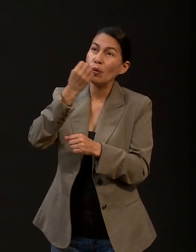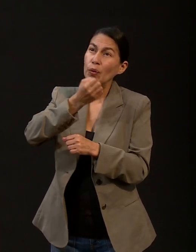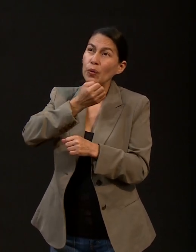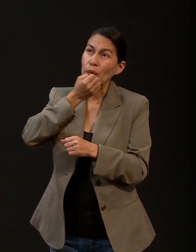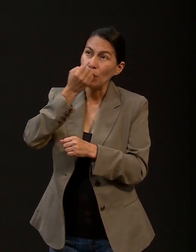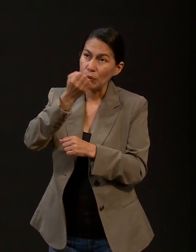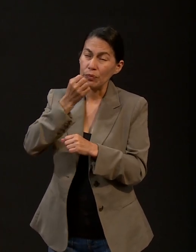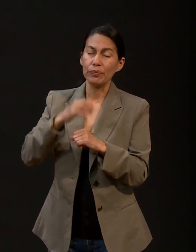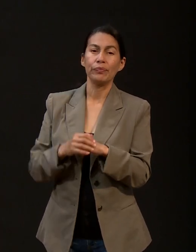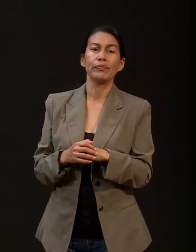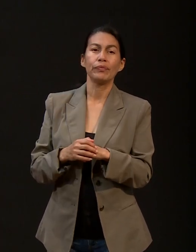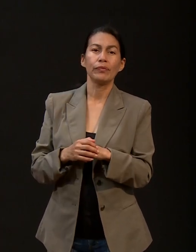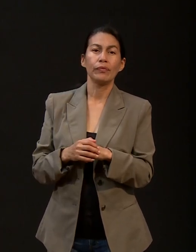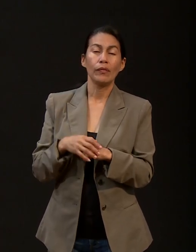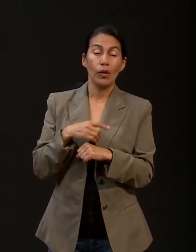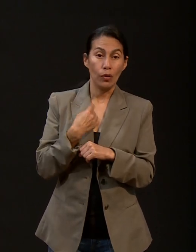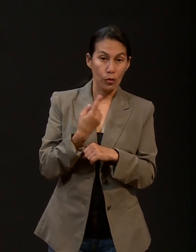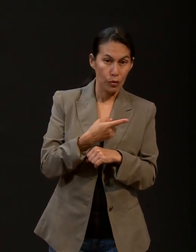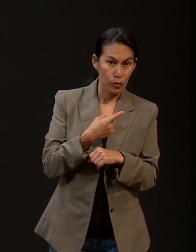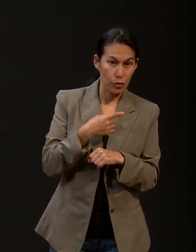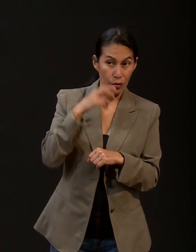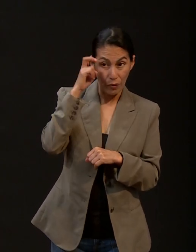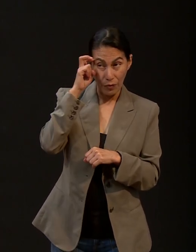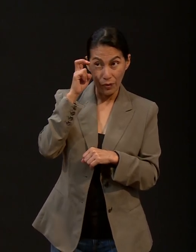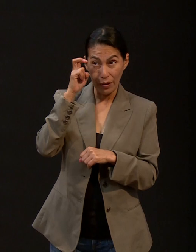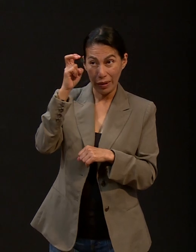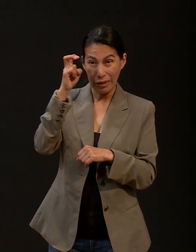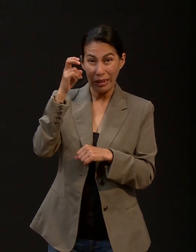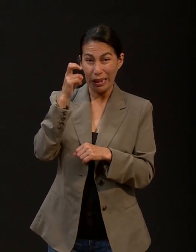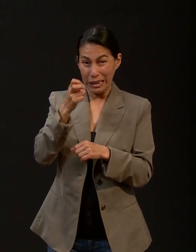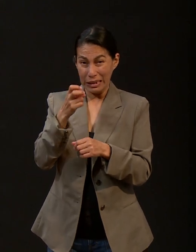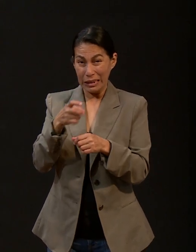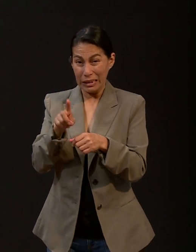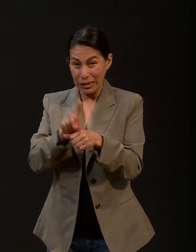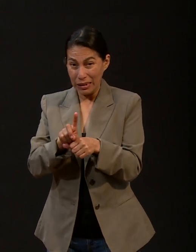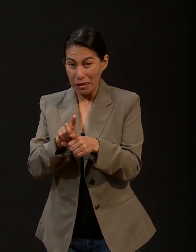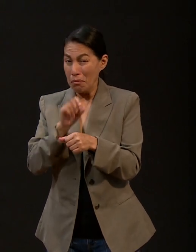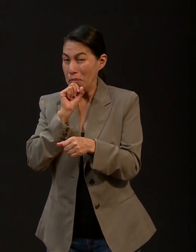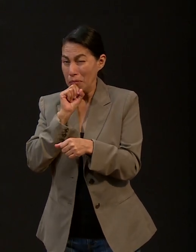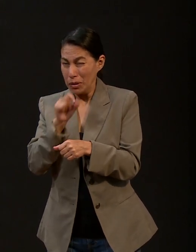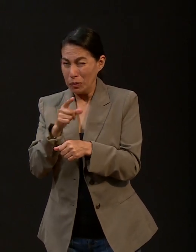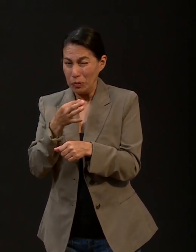precisamente, en el viaje ya de regreso, ese mismo día, a esa misma hora,